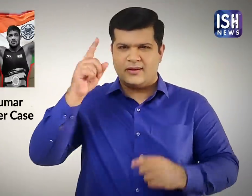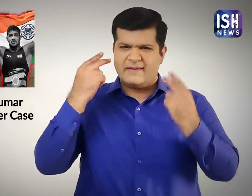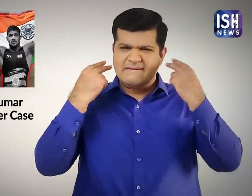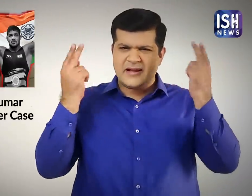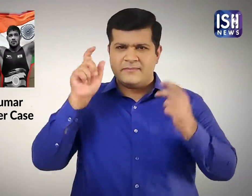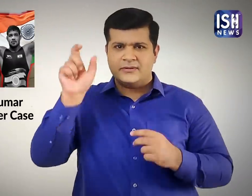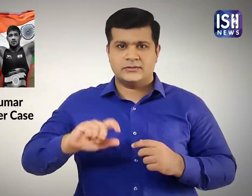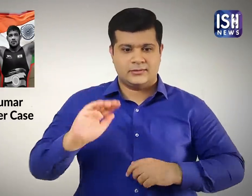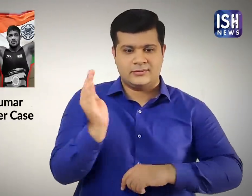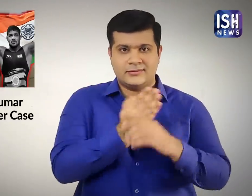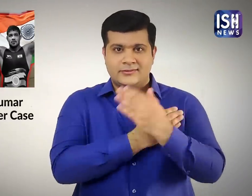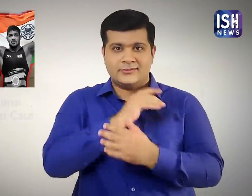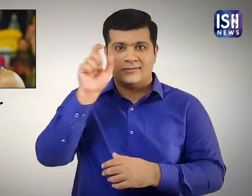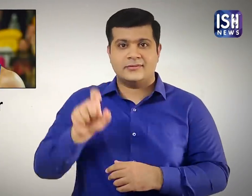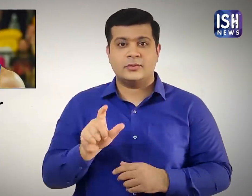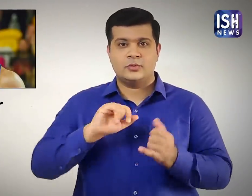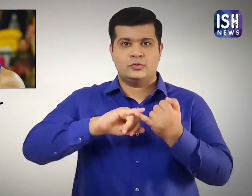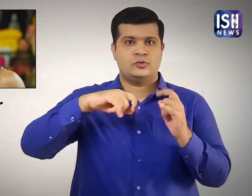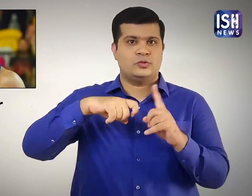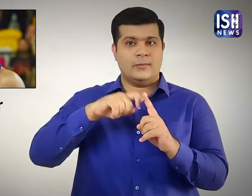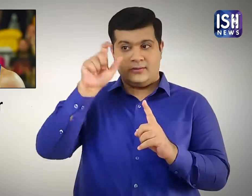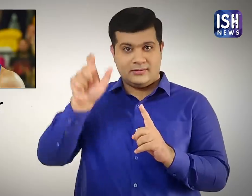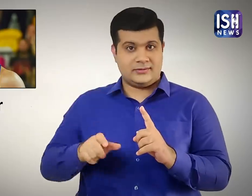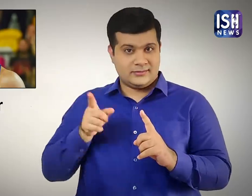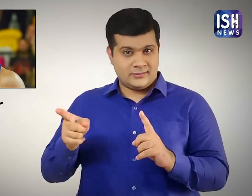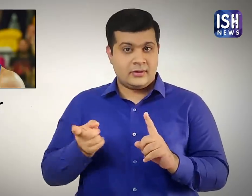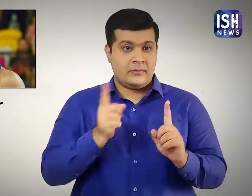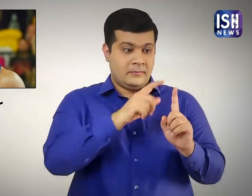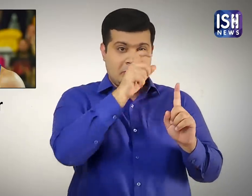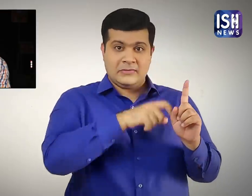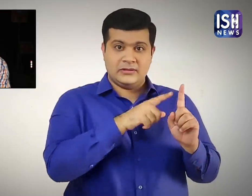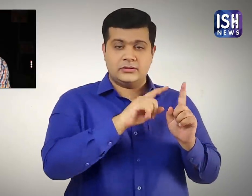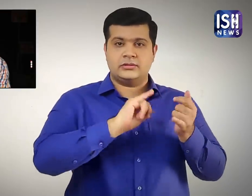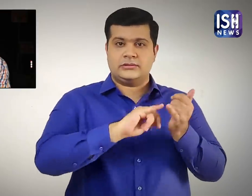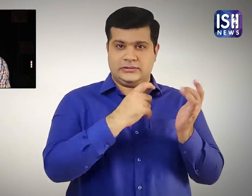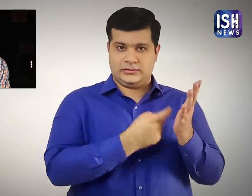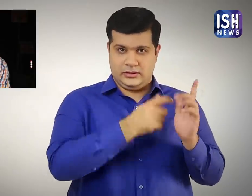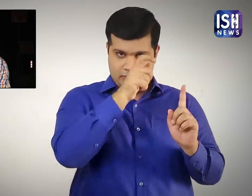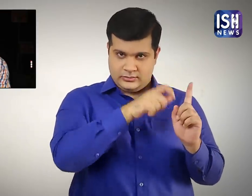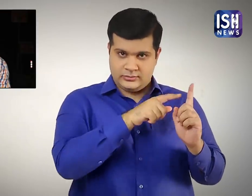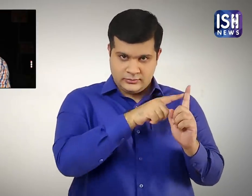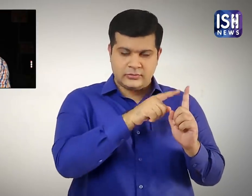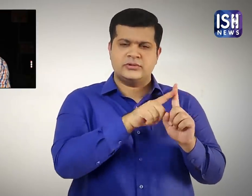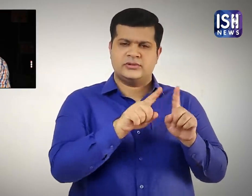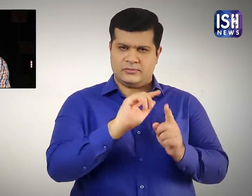भारतिया पहलवान सुशील कुमार एक विवाद में शामिल था जिसके कारण पहलवान सागर राना की मौत हुई